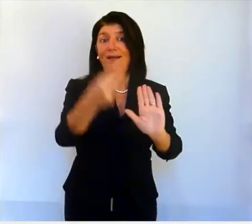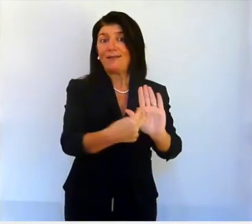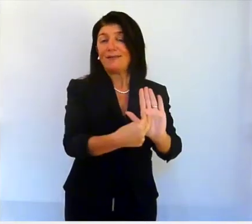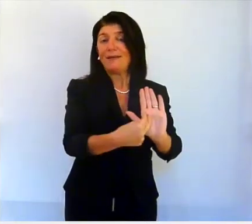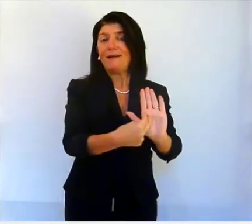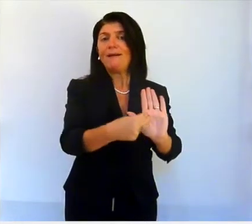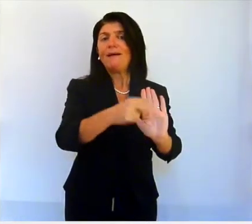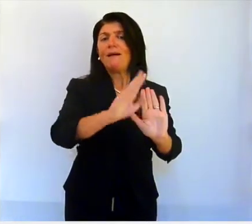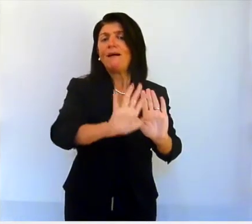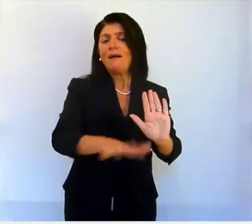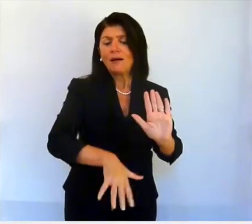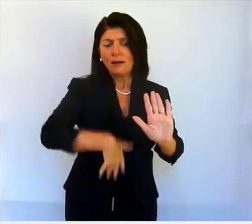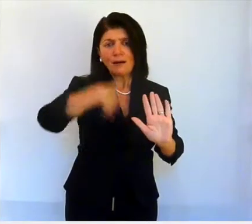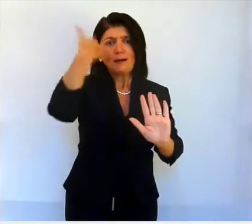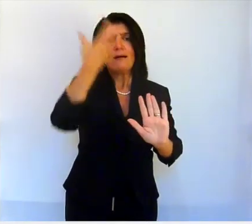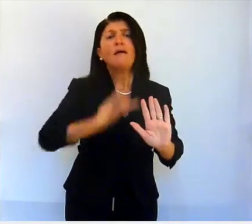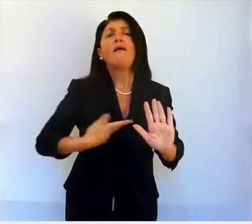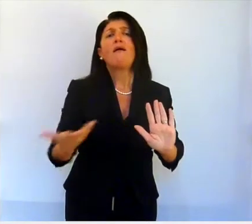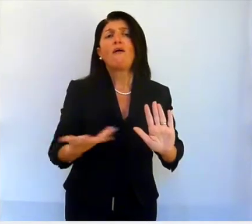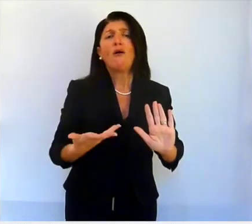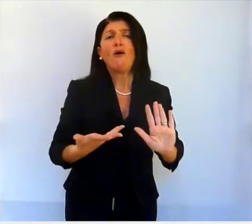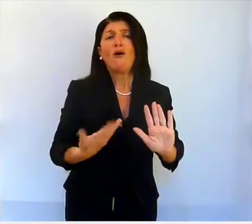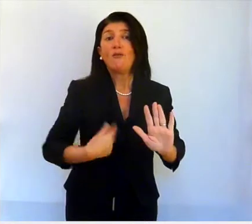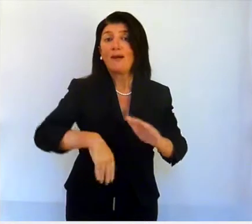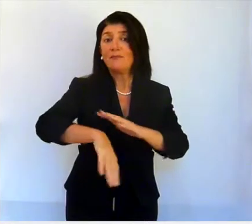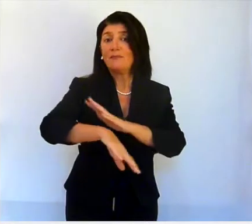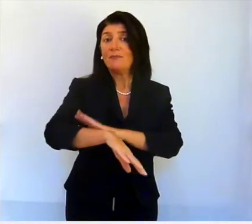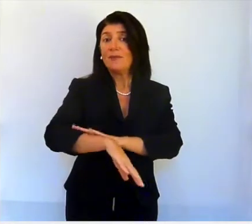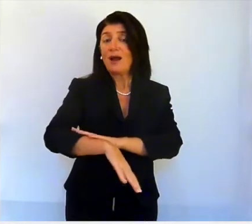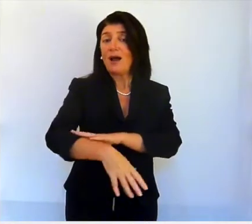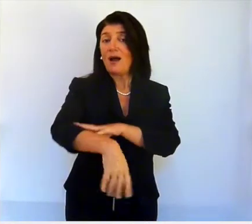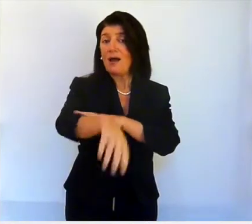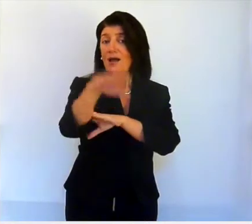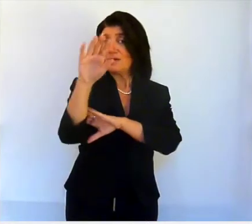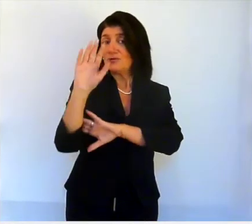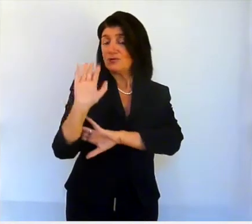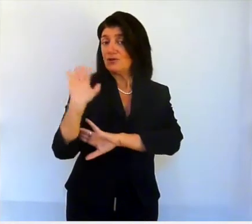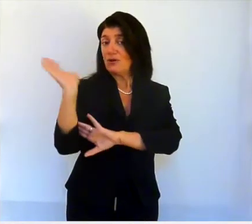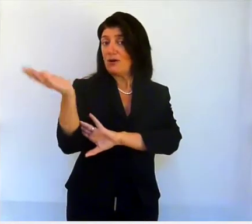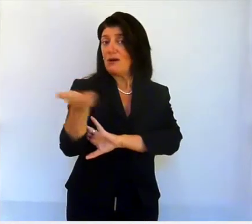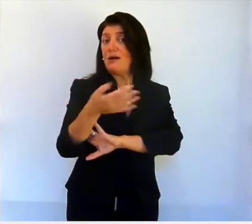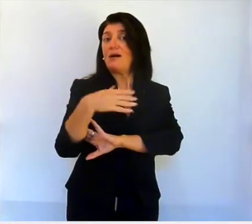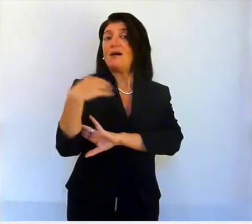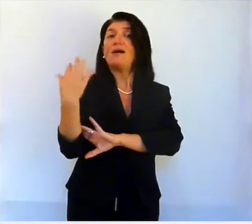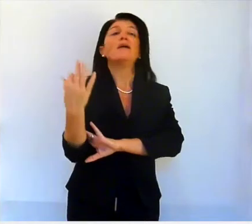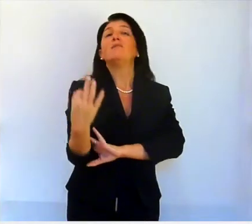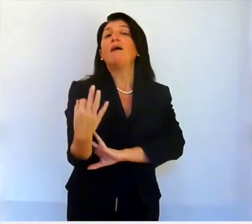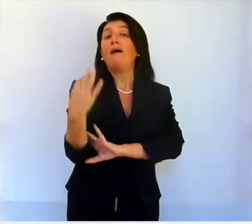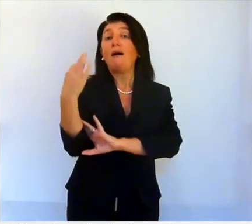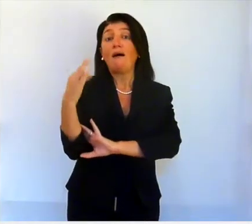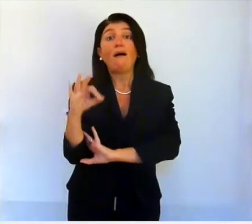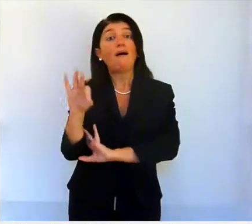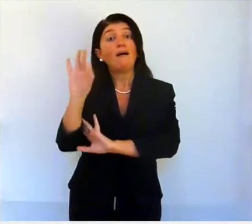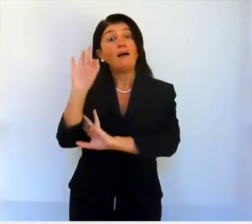braccio destro è ripiegato verso la spalla. La mano, all'altezza del petto, ha